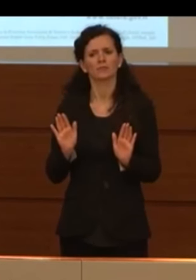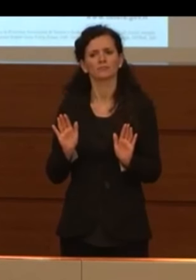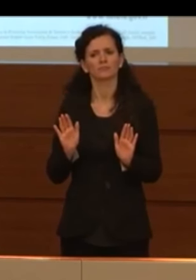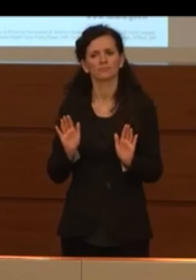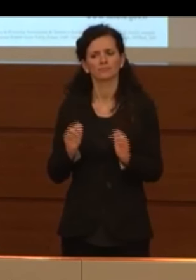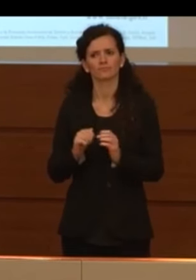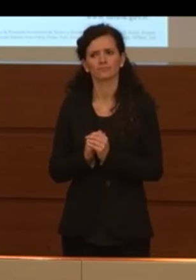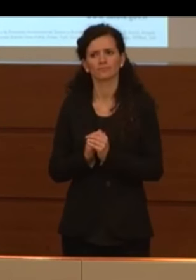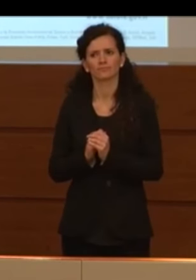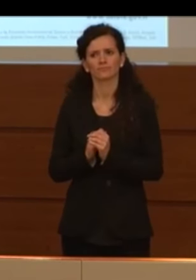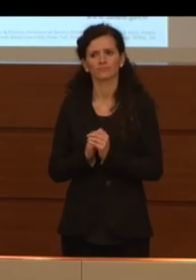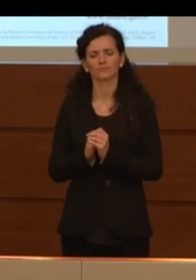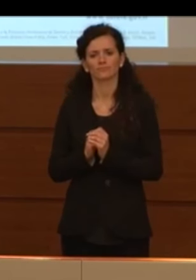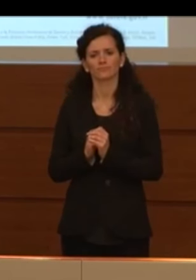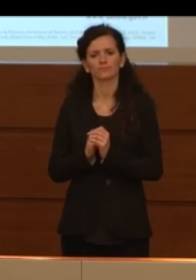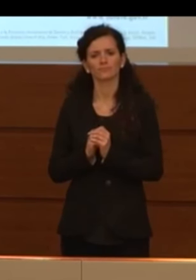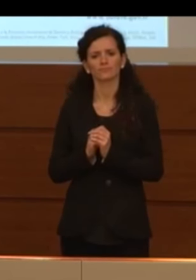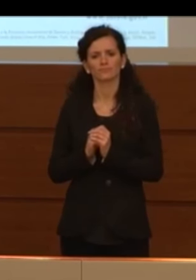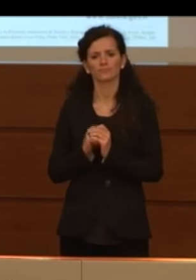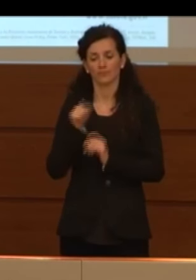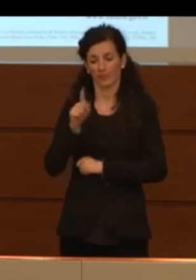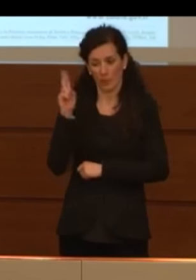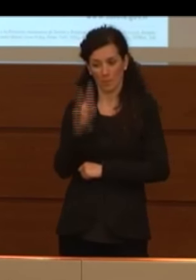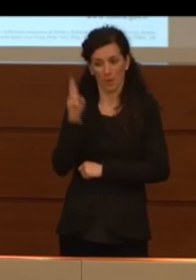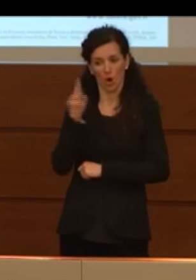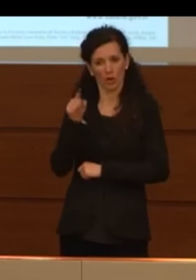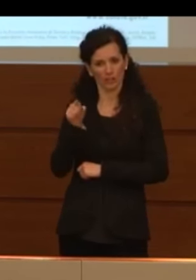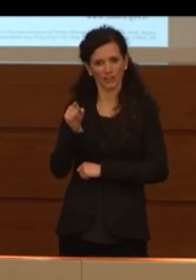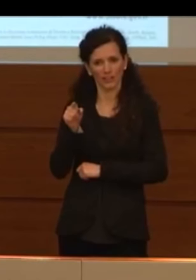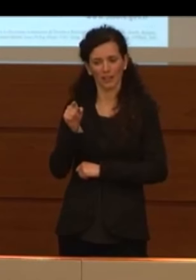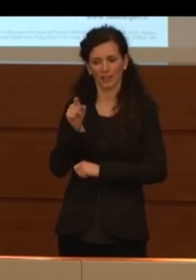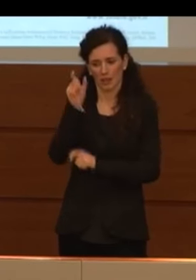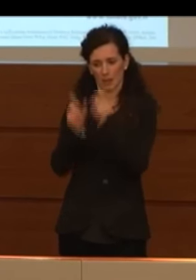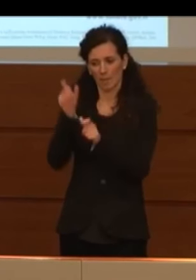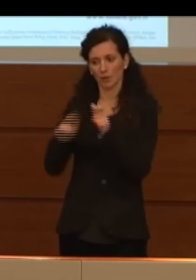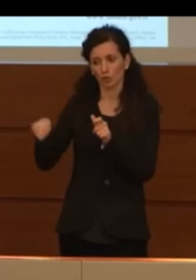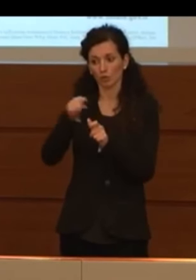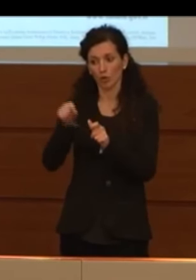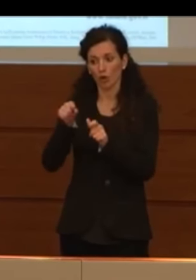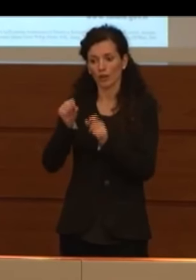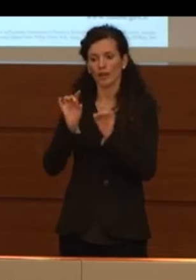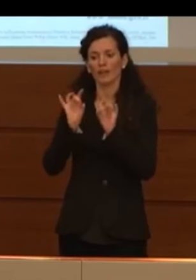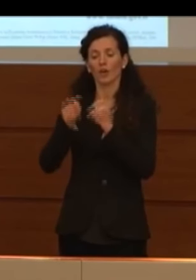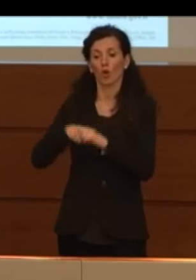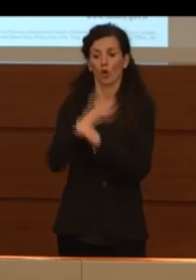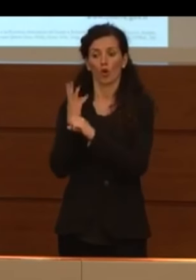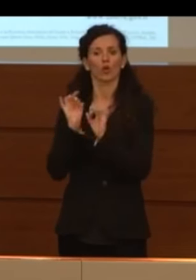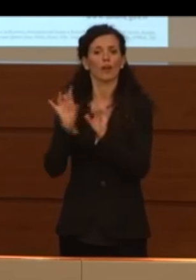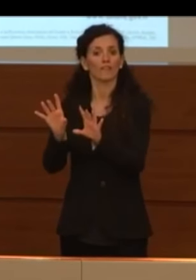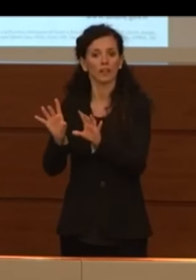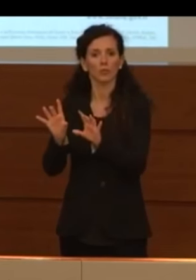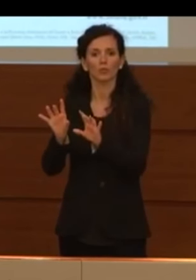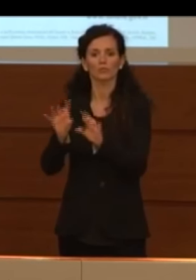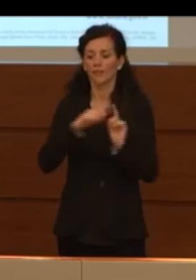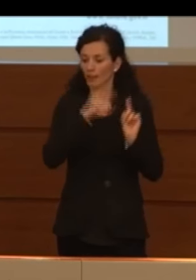dipendenza della morte dal virus coronavirus ancora non è stata